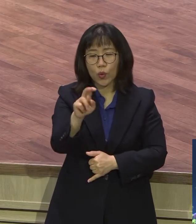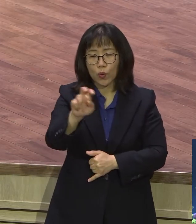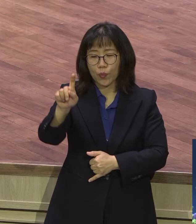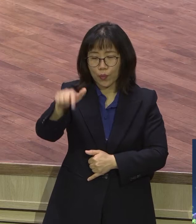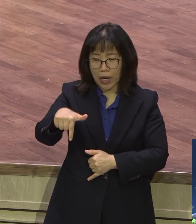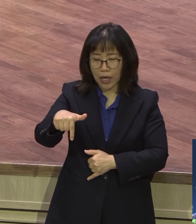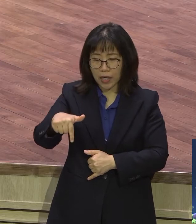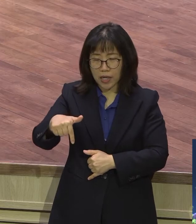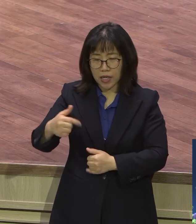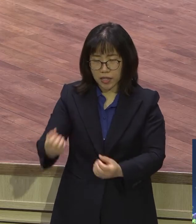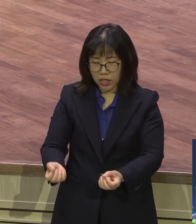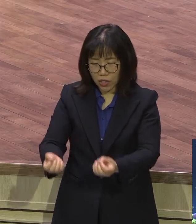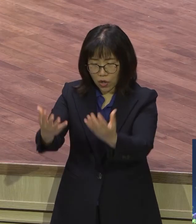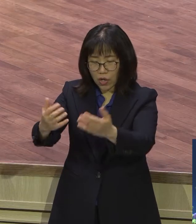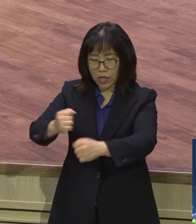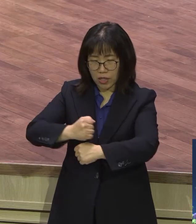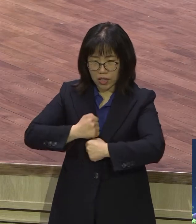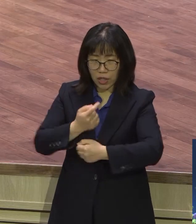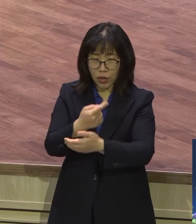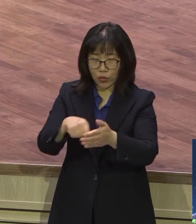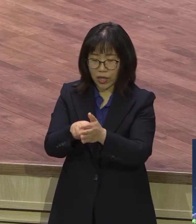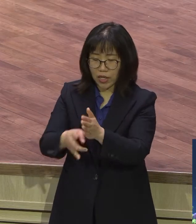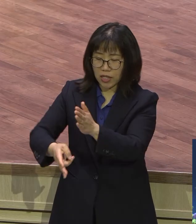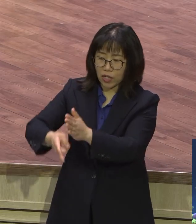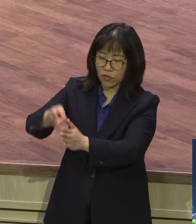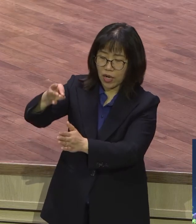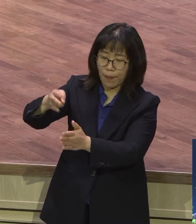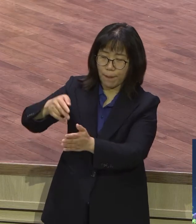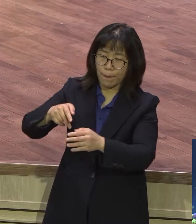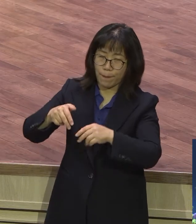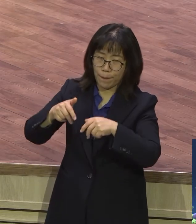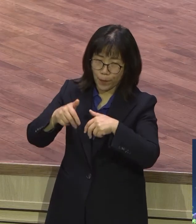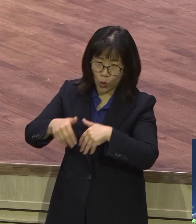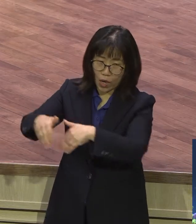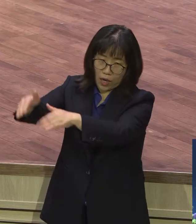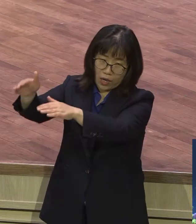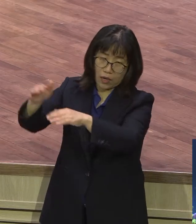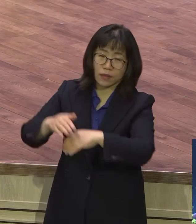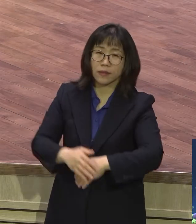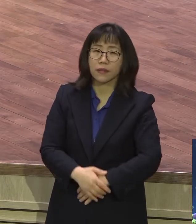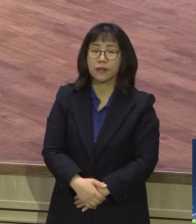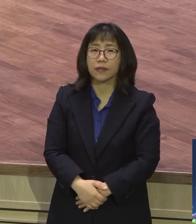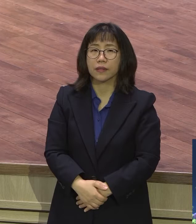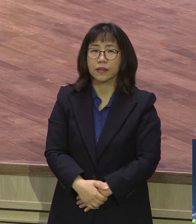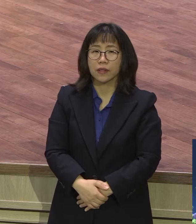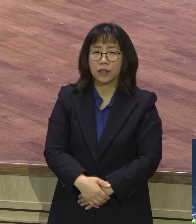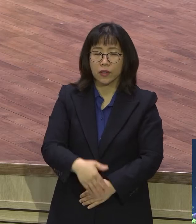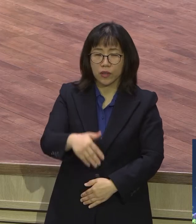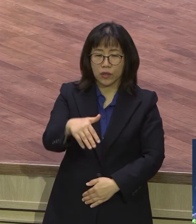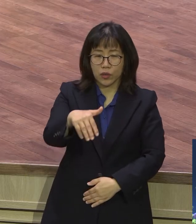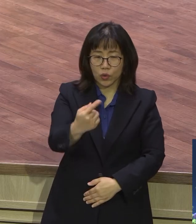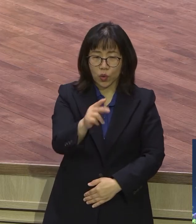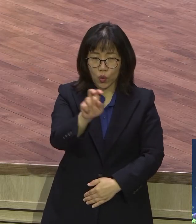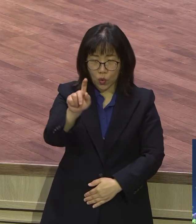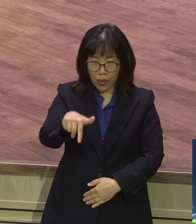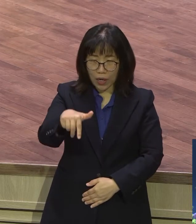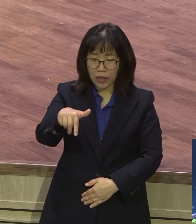했는데 초막절이 하나님의 구속사 완성되는 마지막 대를 가리키는 겁니다 마지막 대